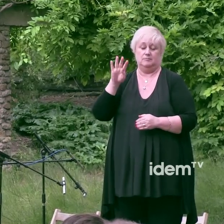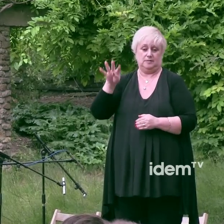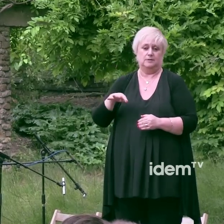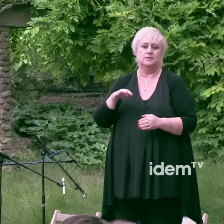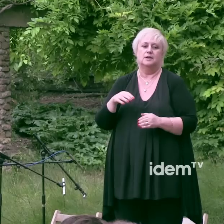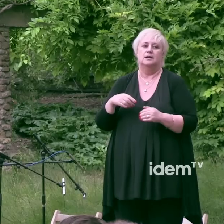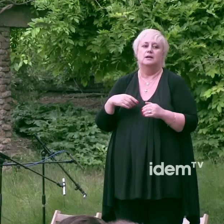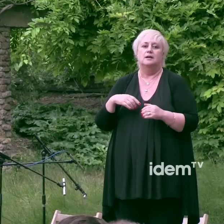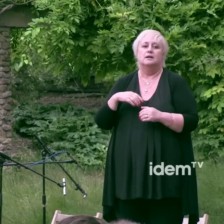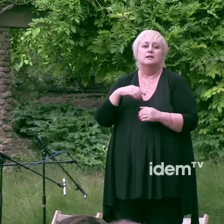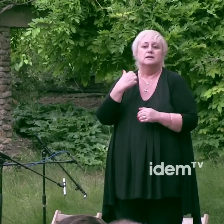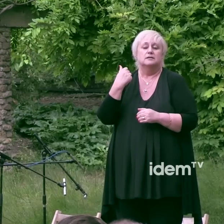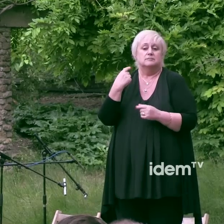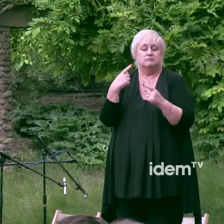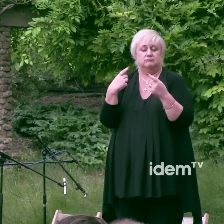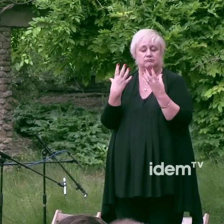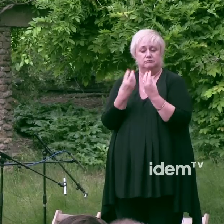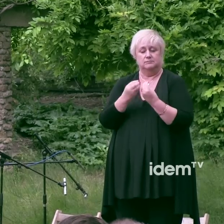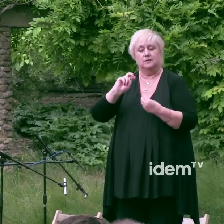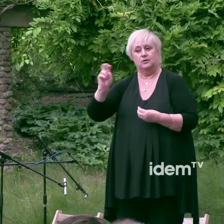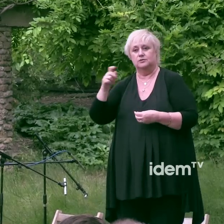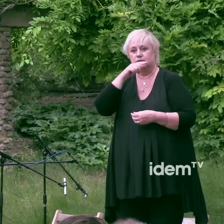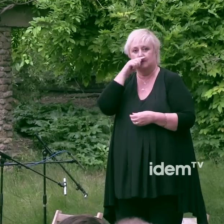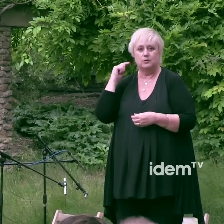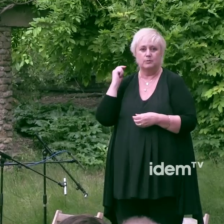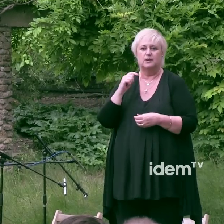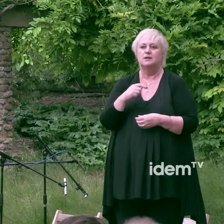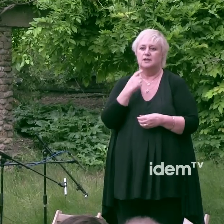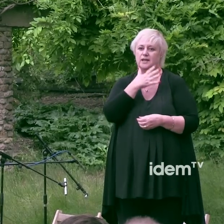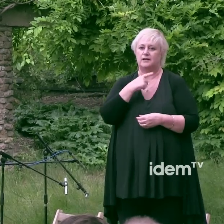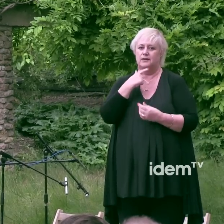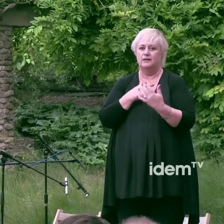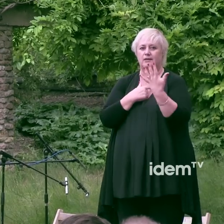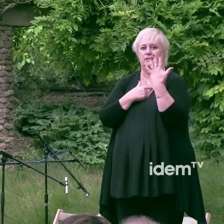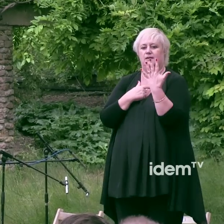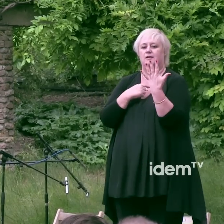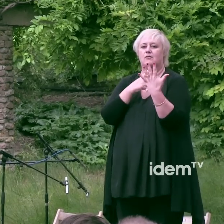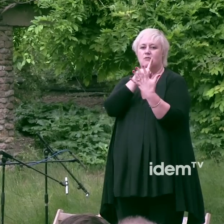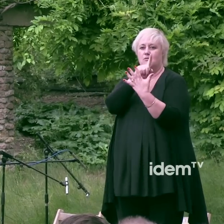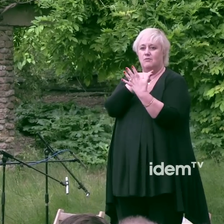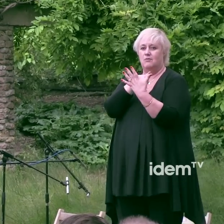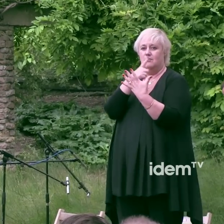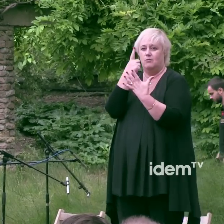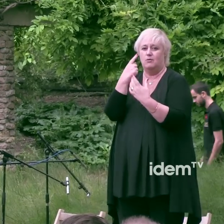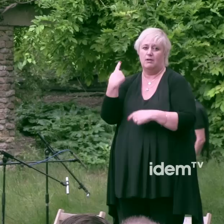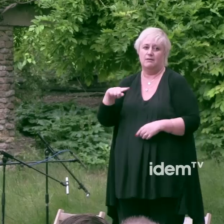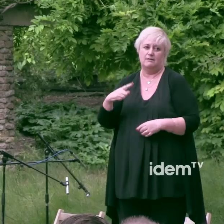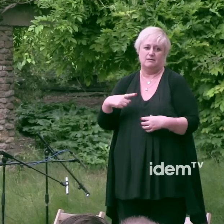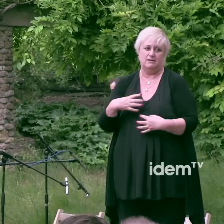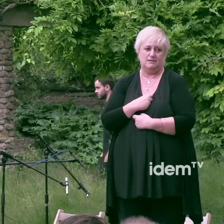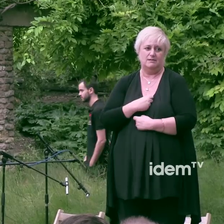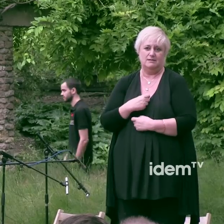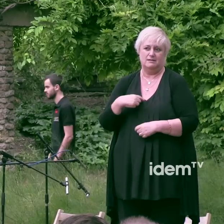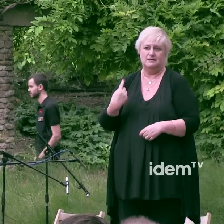ja estan infectats pel VIH el 20% un de cada cinc és que hem d'acceptar sense més que aquesta xifra segueixi